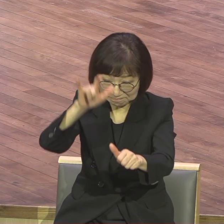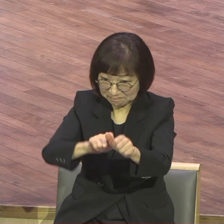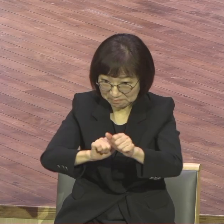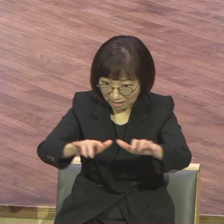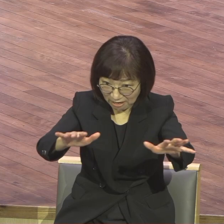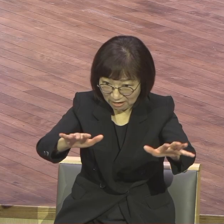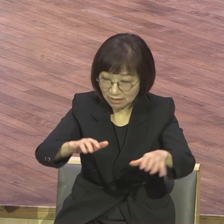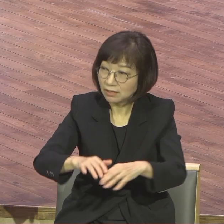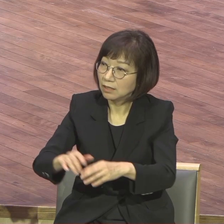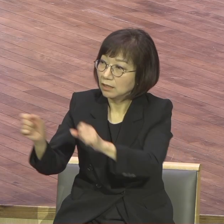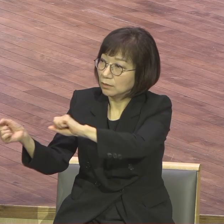주님이 못 이깁니까